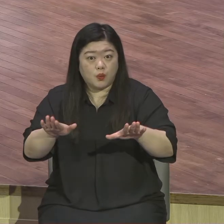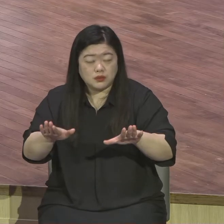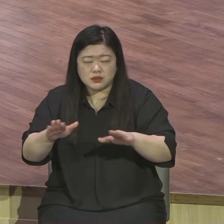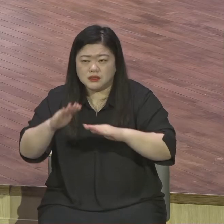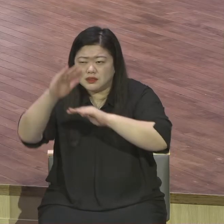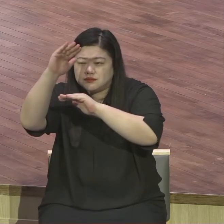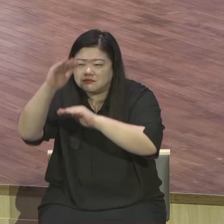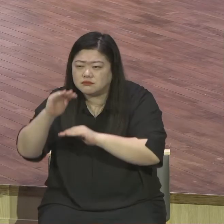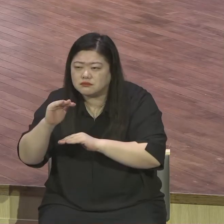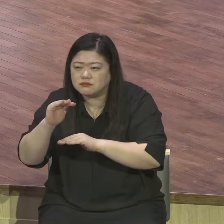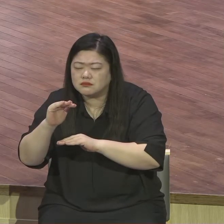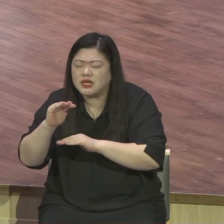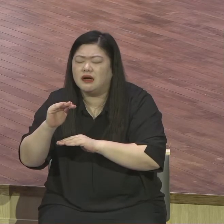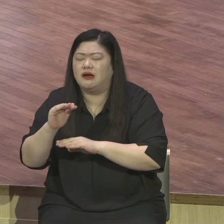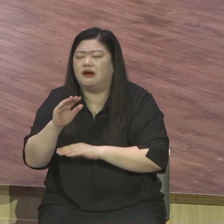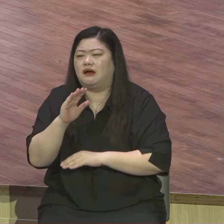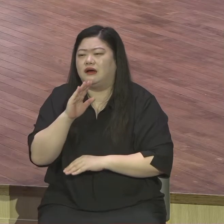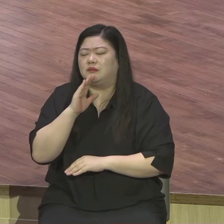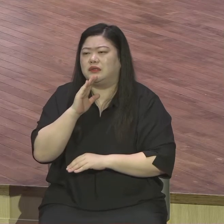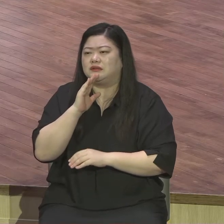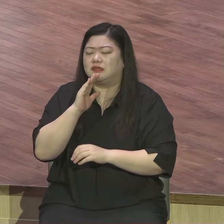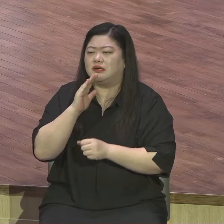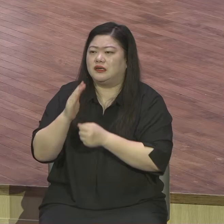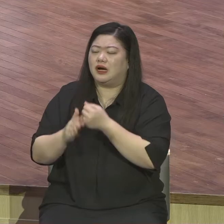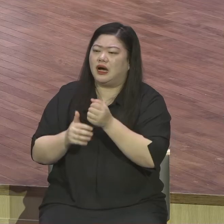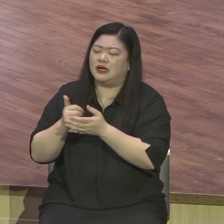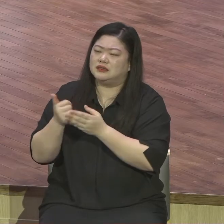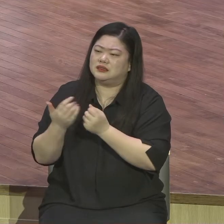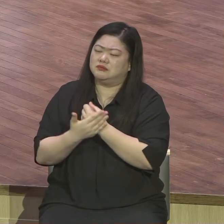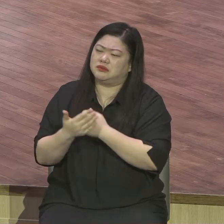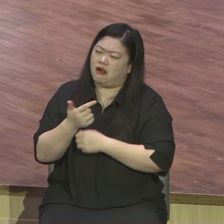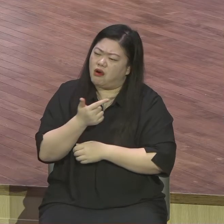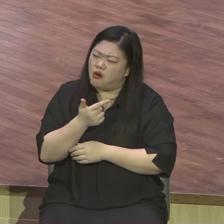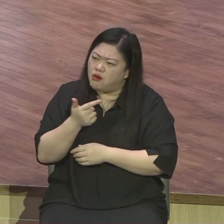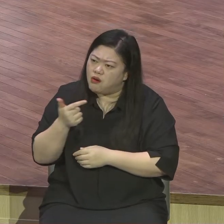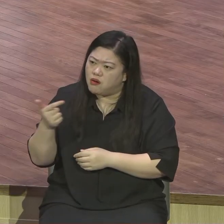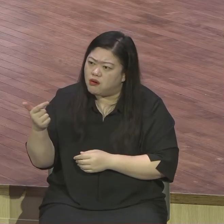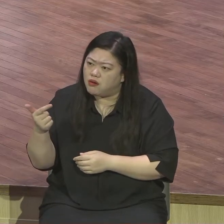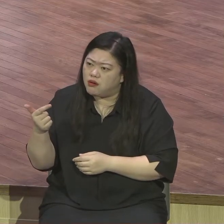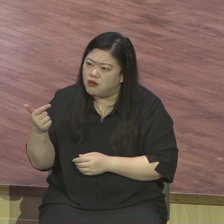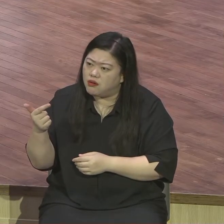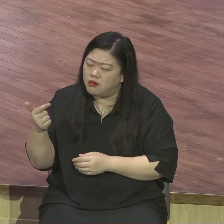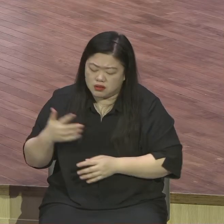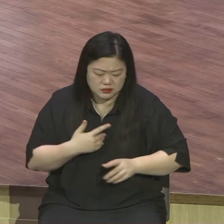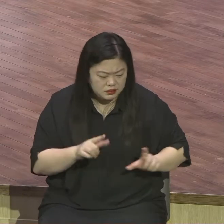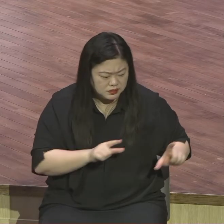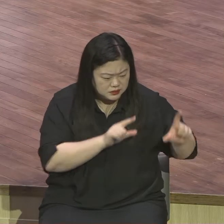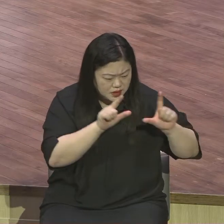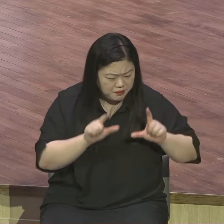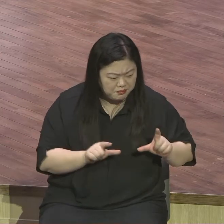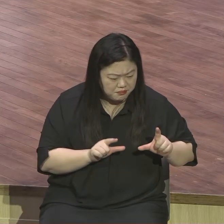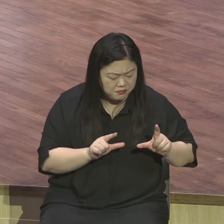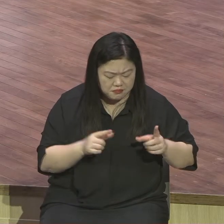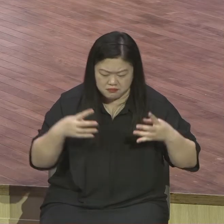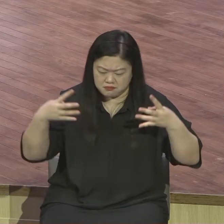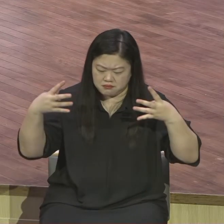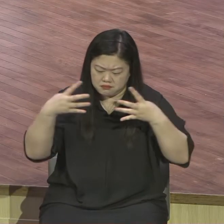은혜가 여러분의 삶의 구석구석 거기에 정말로 그렇게 폭포수처럼